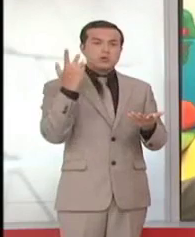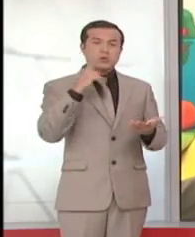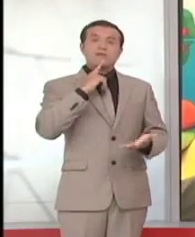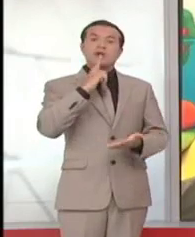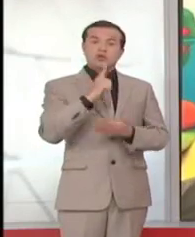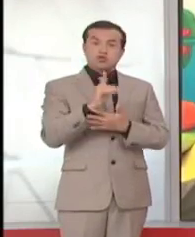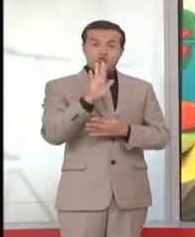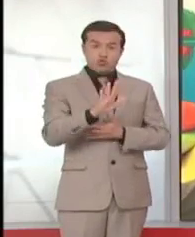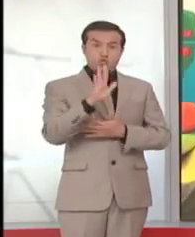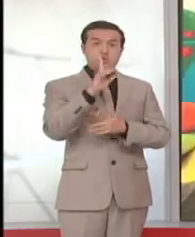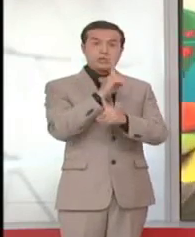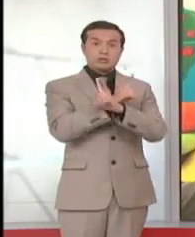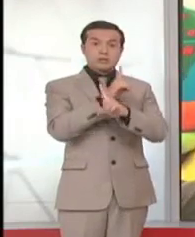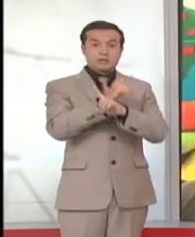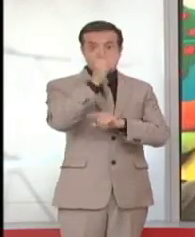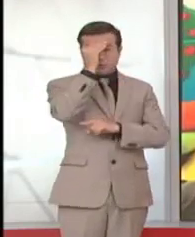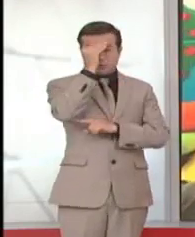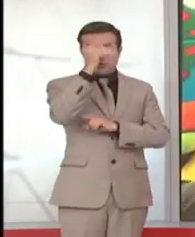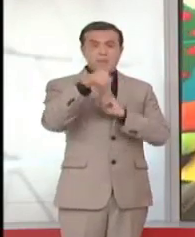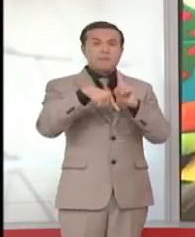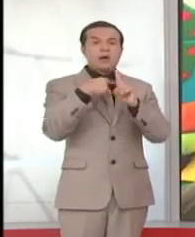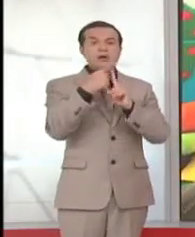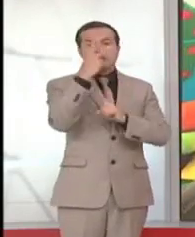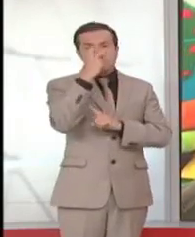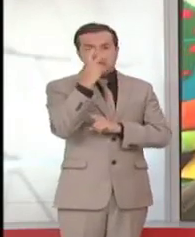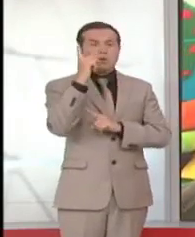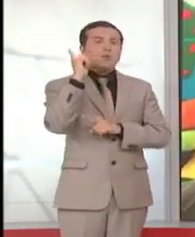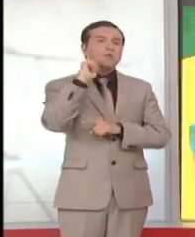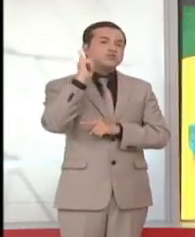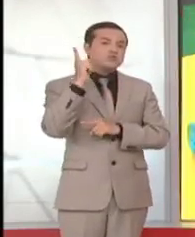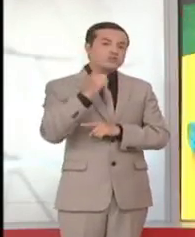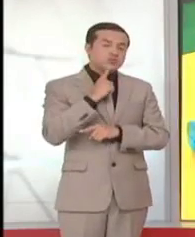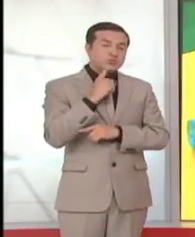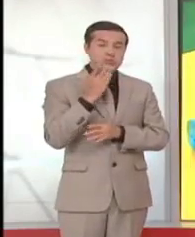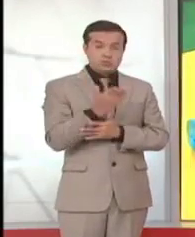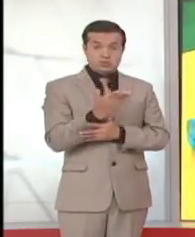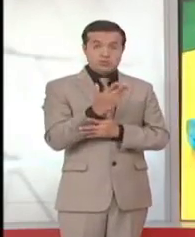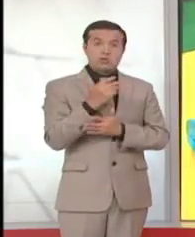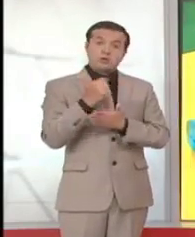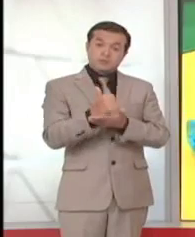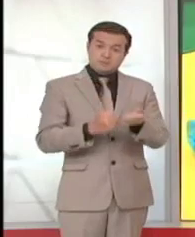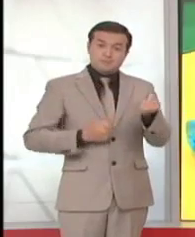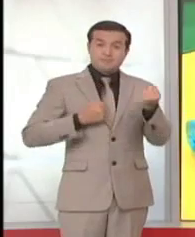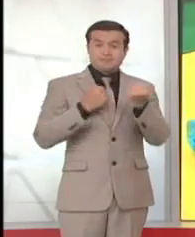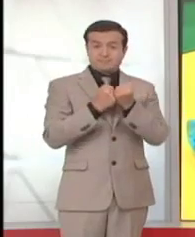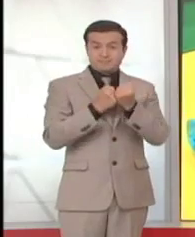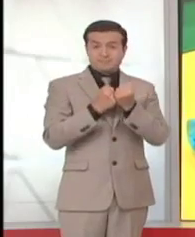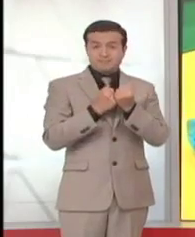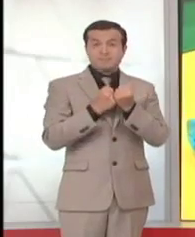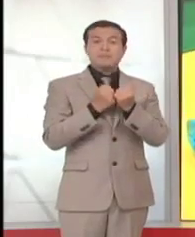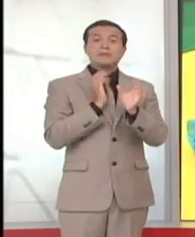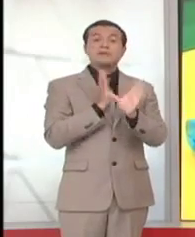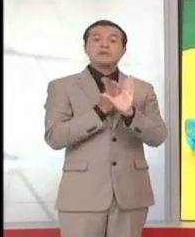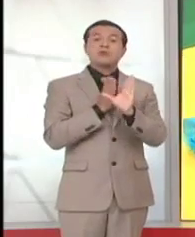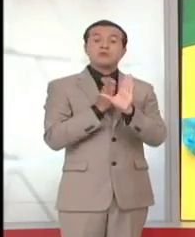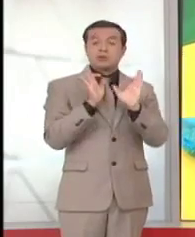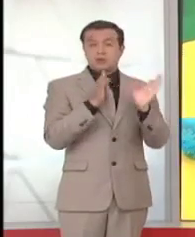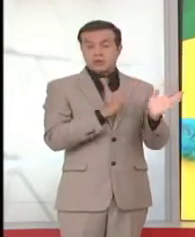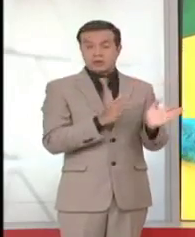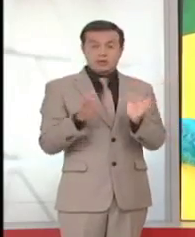parálisis cerebral, él es ciego, él es sordo. Él es uno de los beneficiarios del Departamento de Psicorehabilitación y Estimulación Temprana